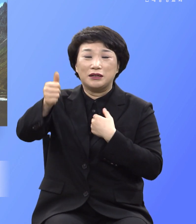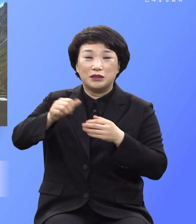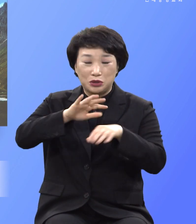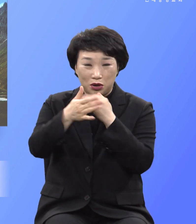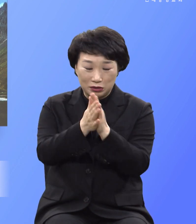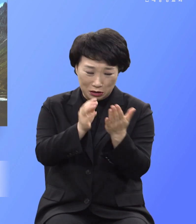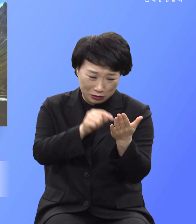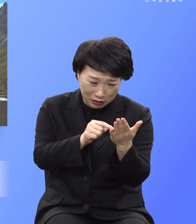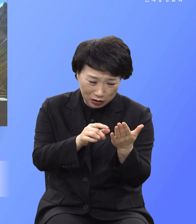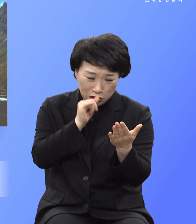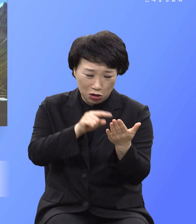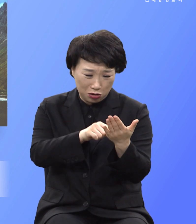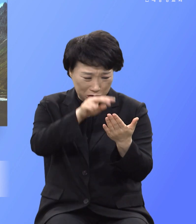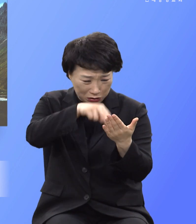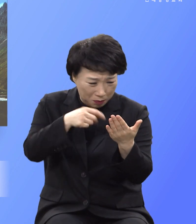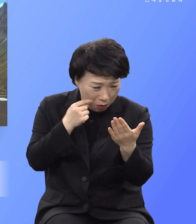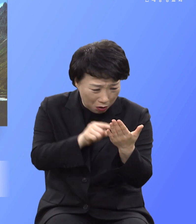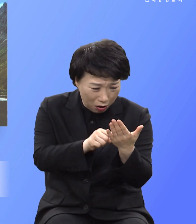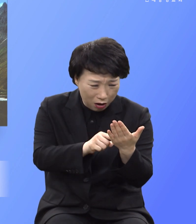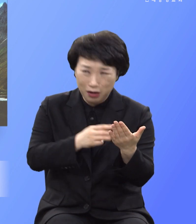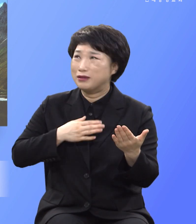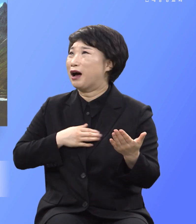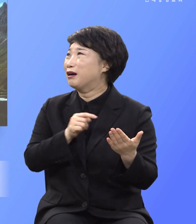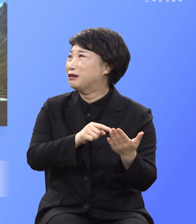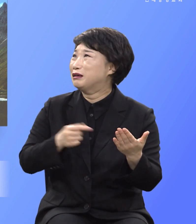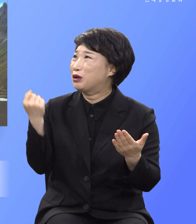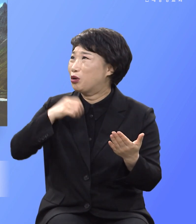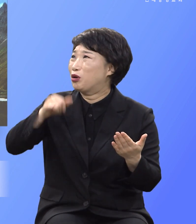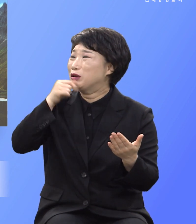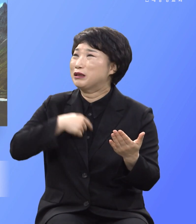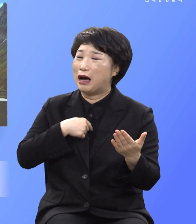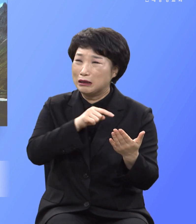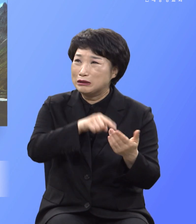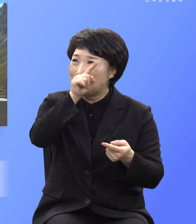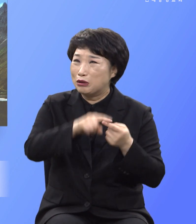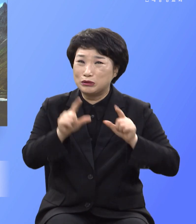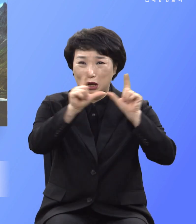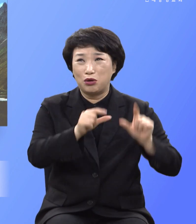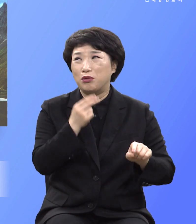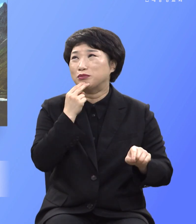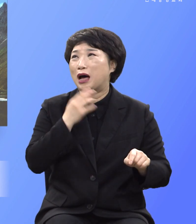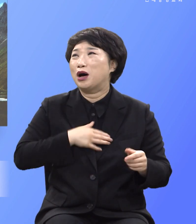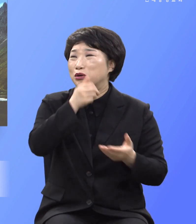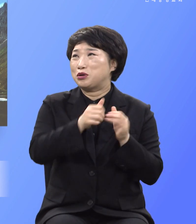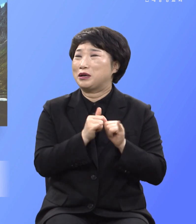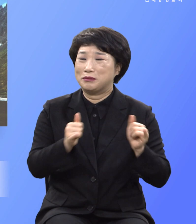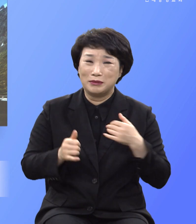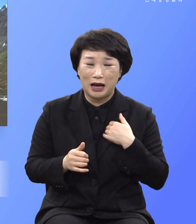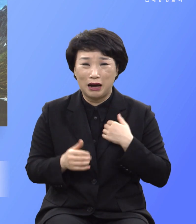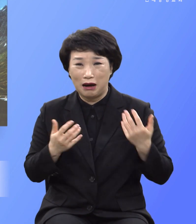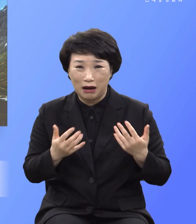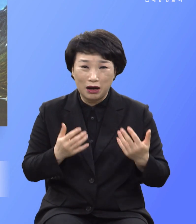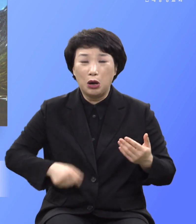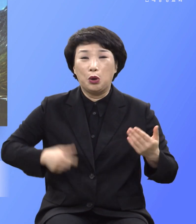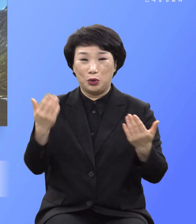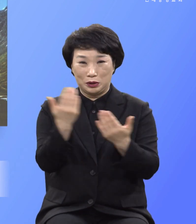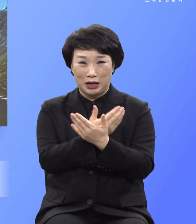펴놓고 한 절 한 절 읽어가면서 내가 이대로 못 산 죄인입니다 하고 회개하며 자기